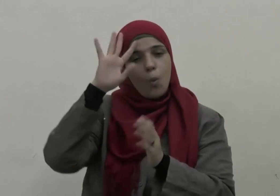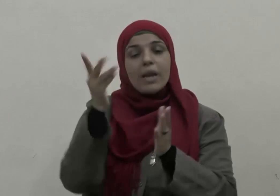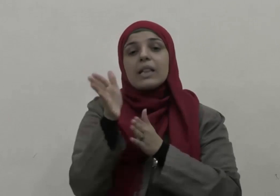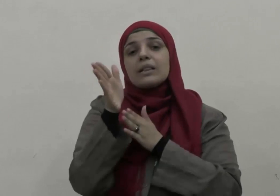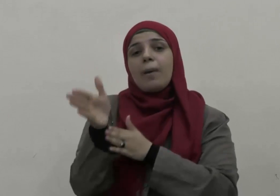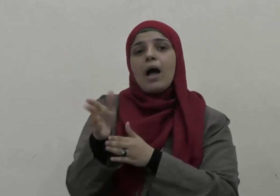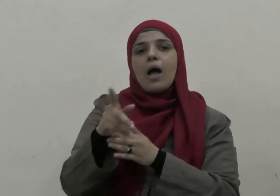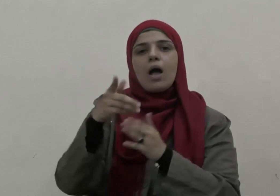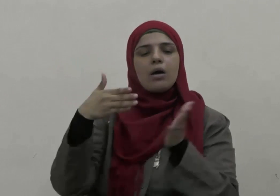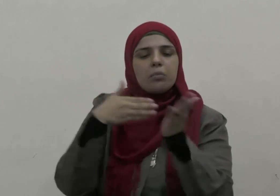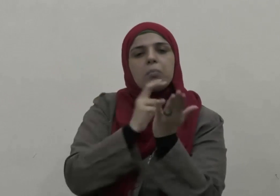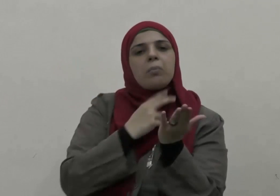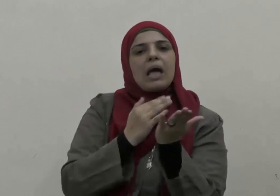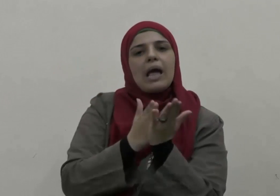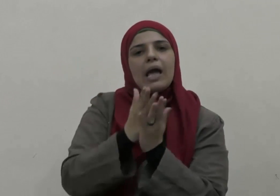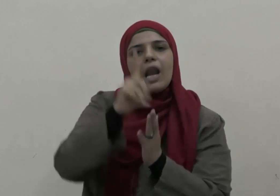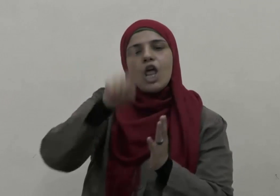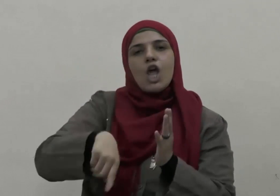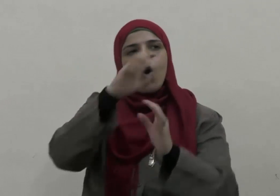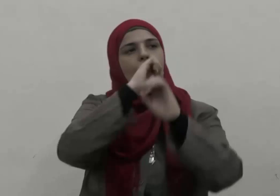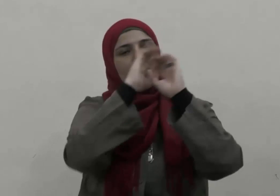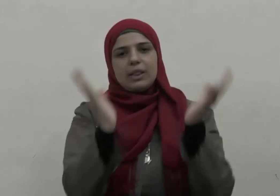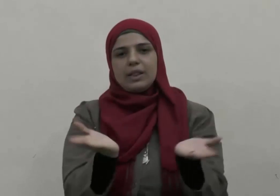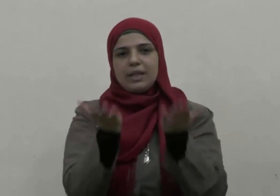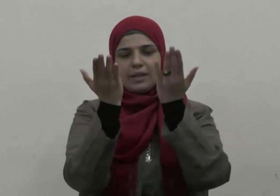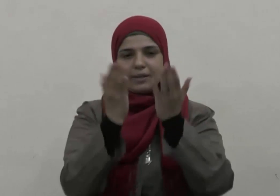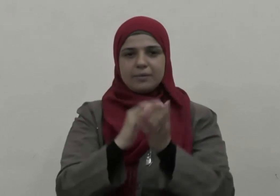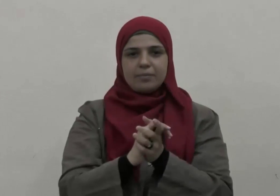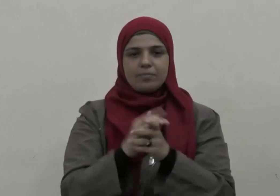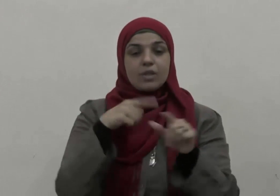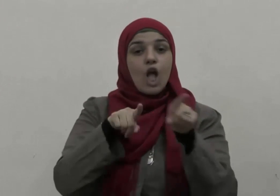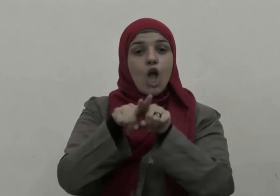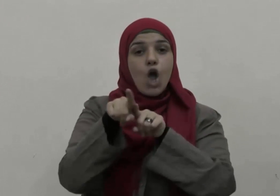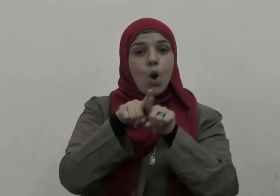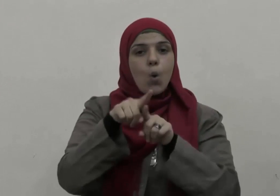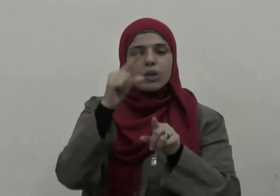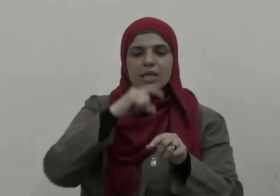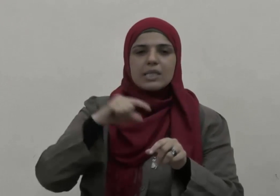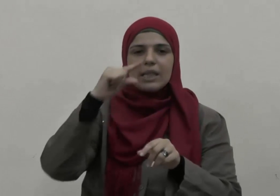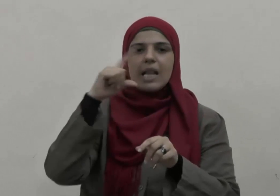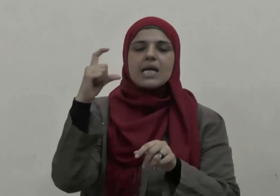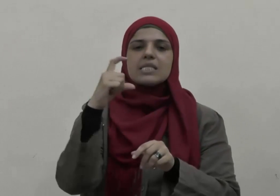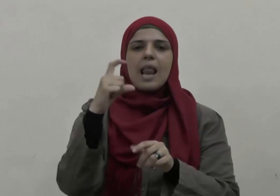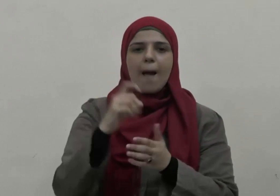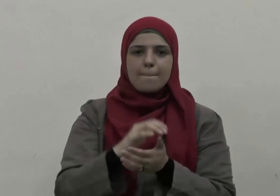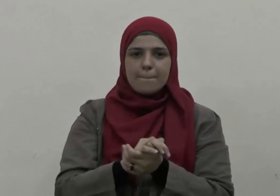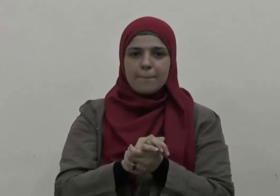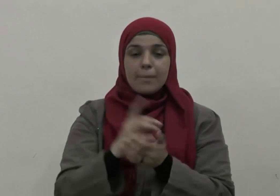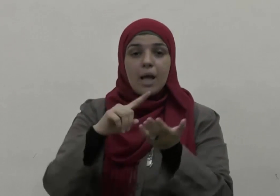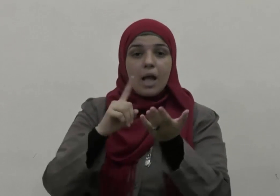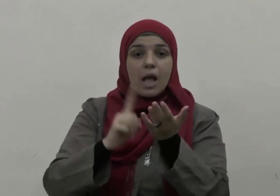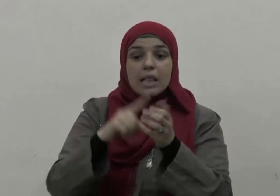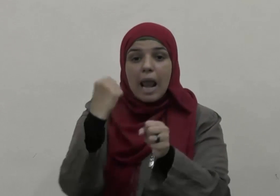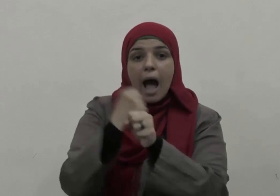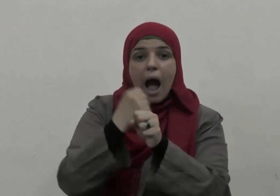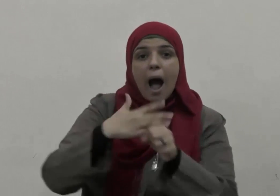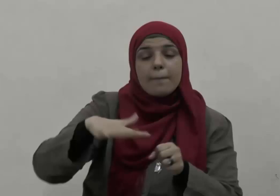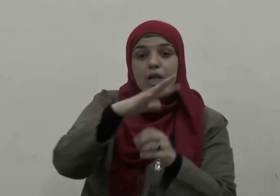ومن تبعهم بإحسان إلى يوم الدين إخوة الإسلام إن العمل